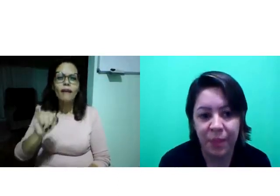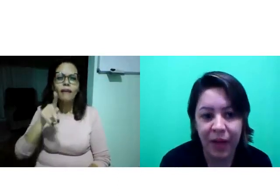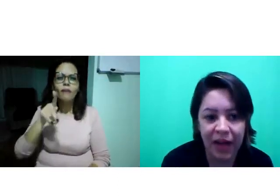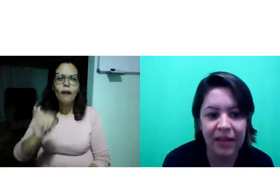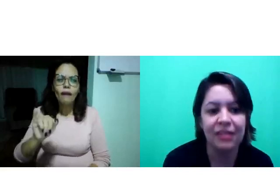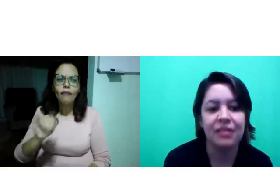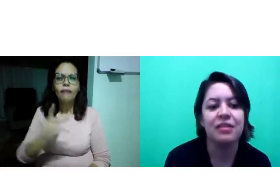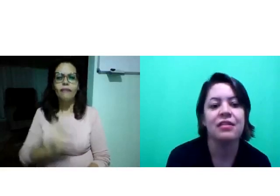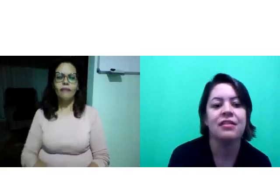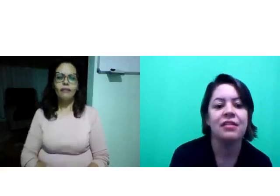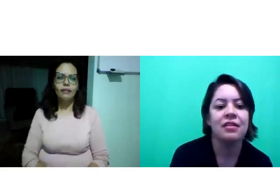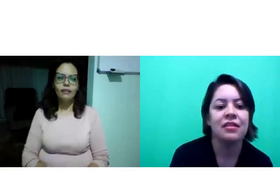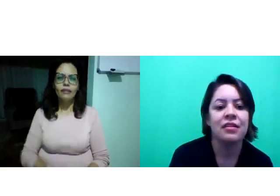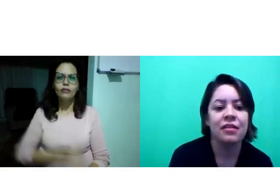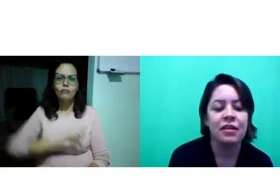papai.